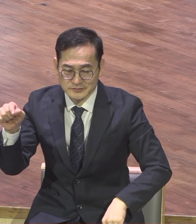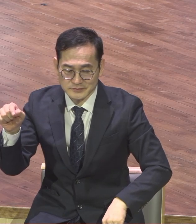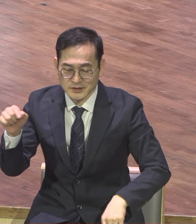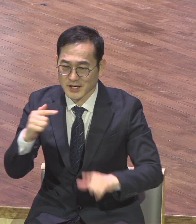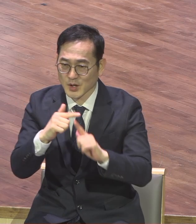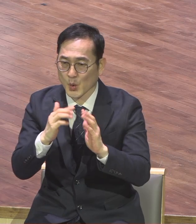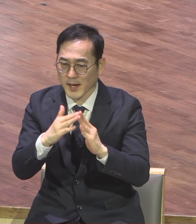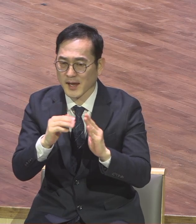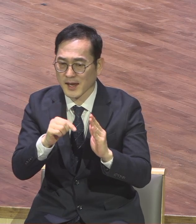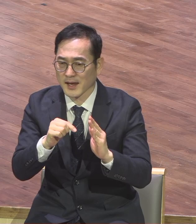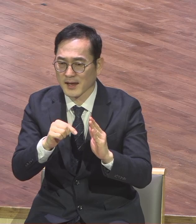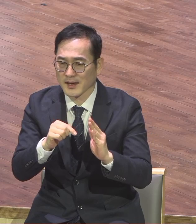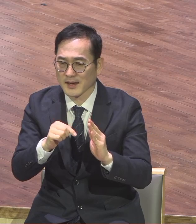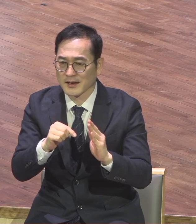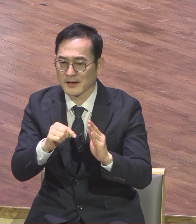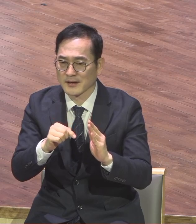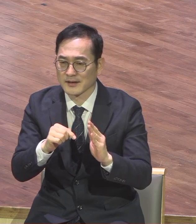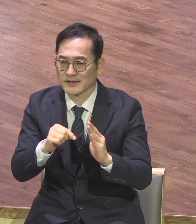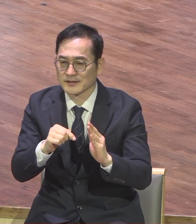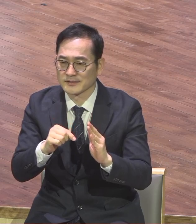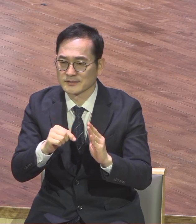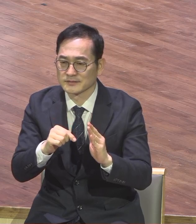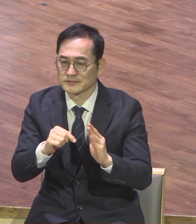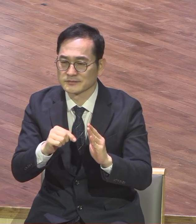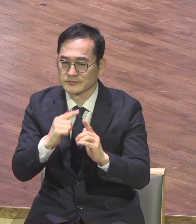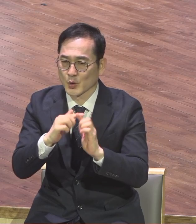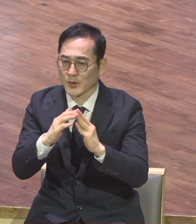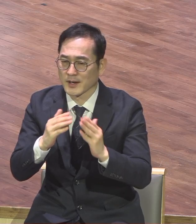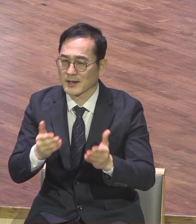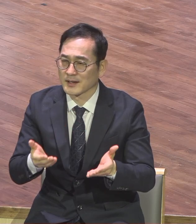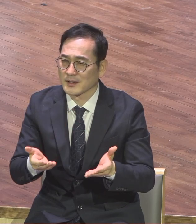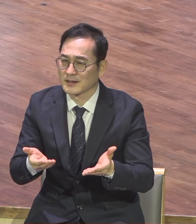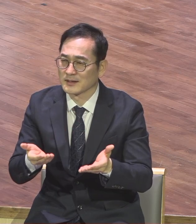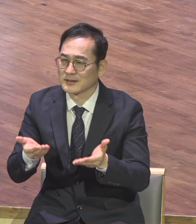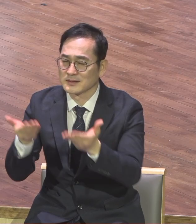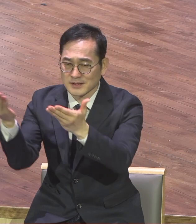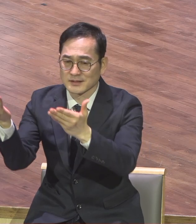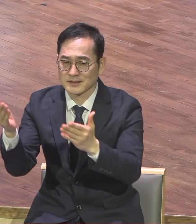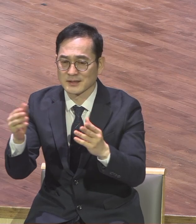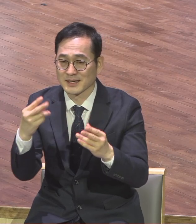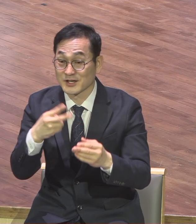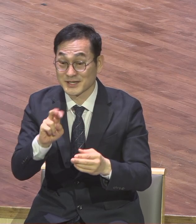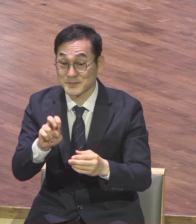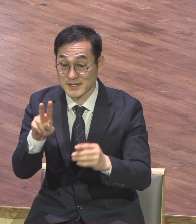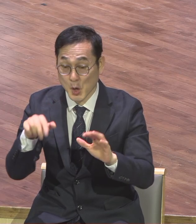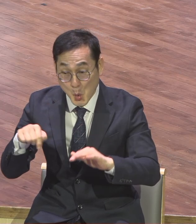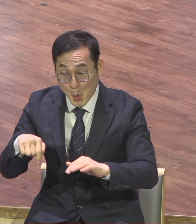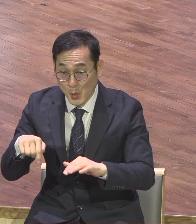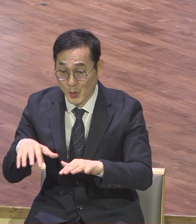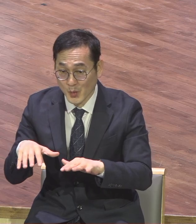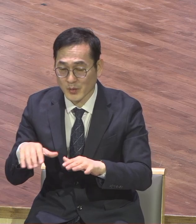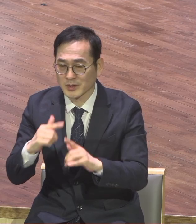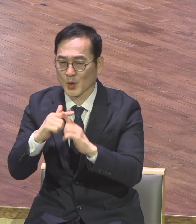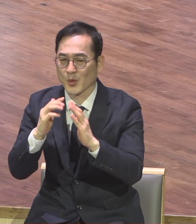헌당 감사예배를 드리게 됩니다 요란기상 8장에 보면